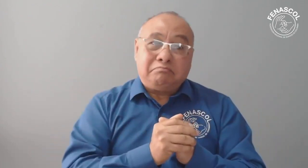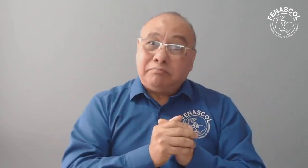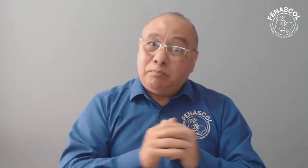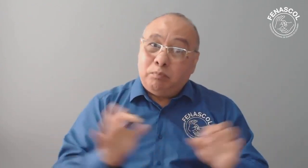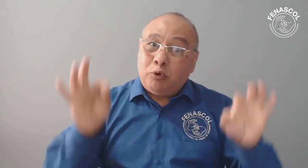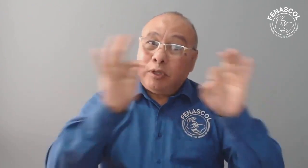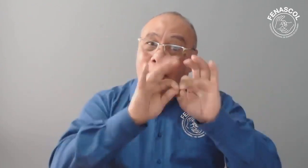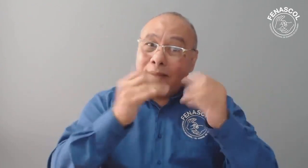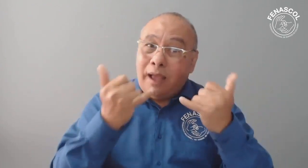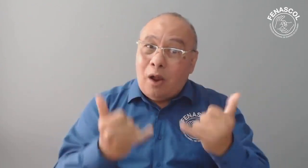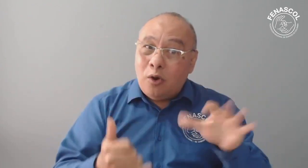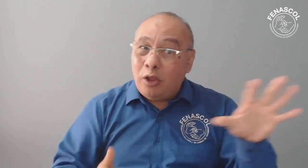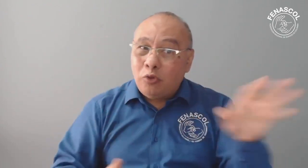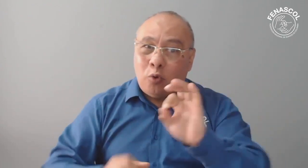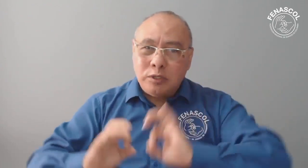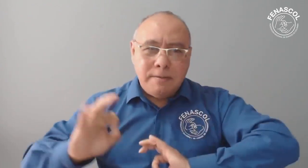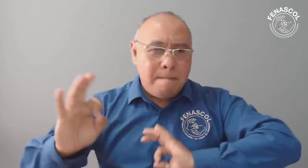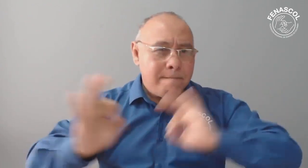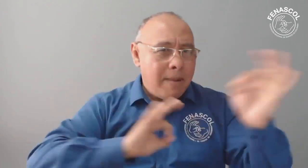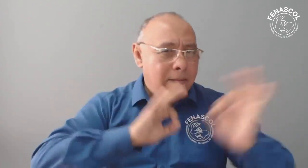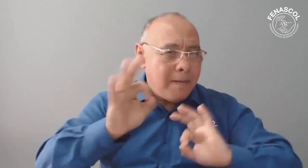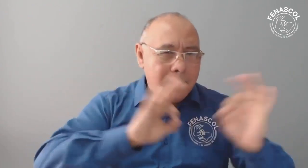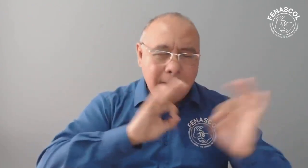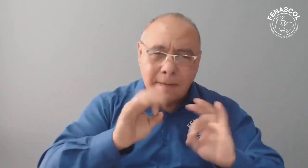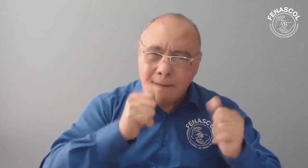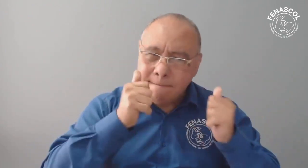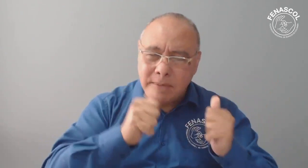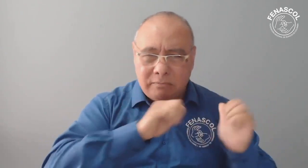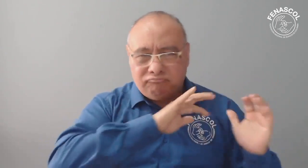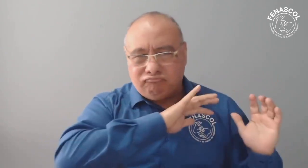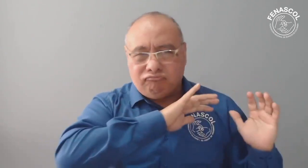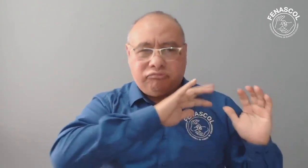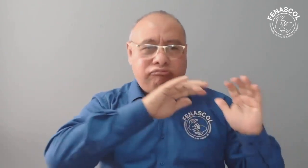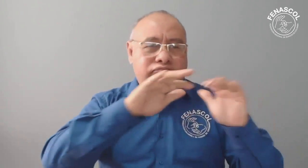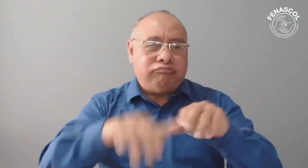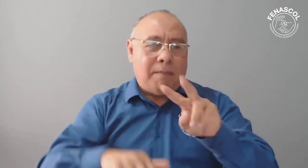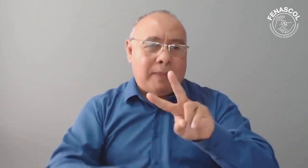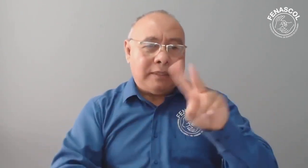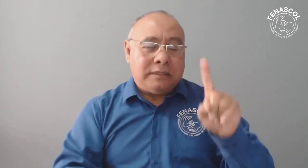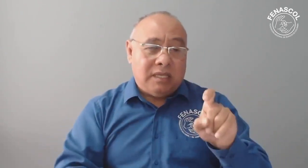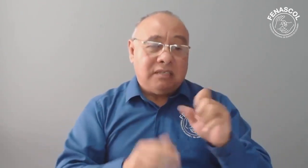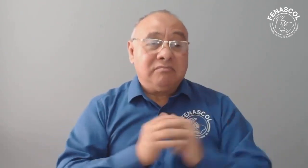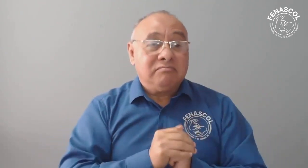Es importante prepararnos y organizarnos de antemano para asistir el día 26.